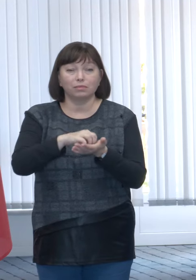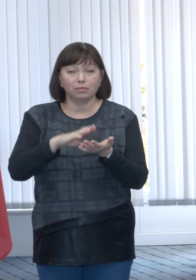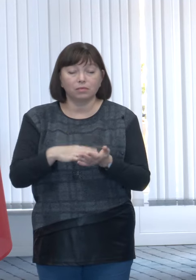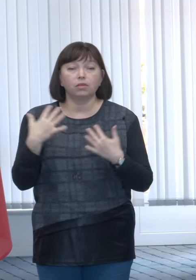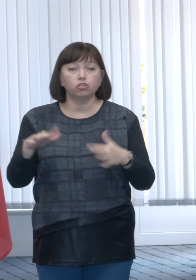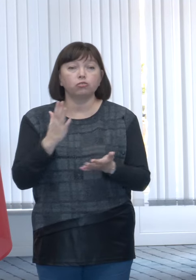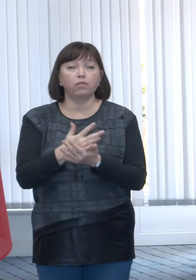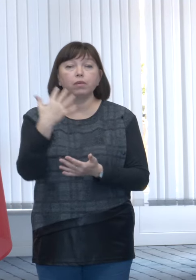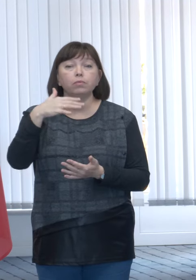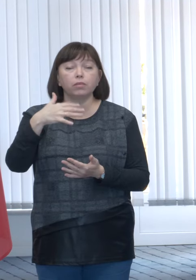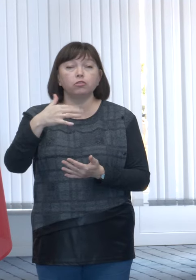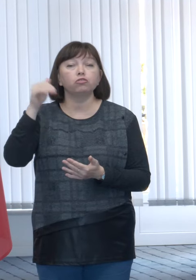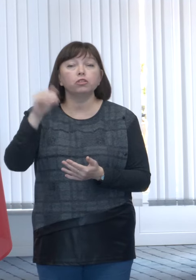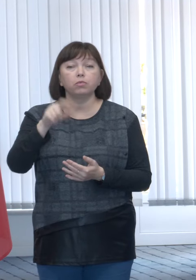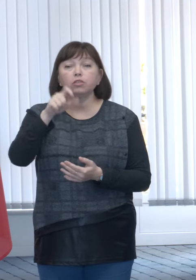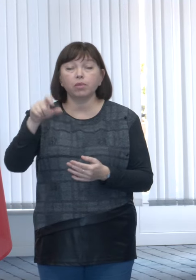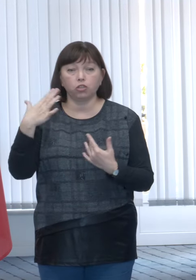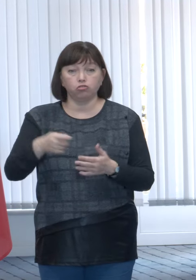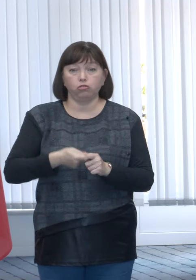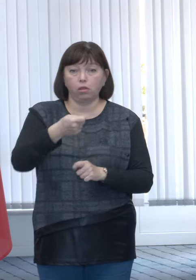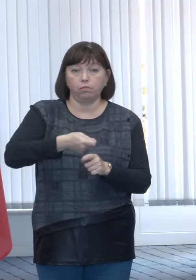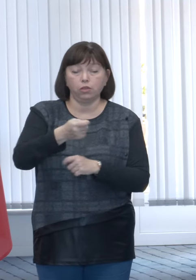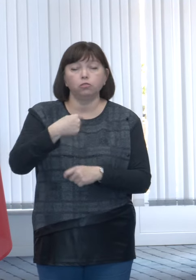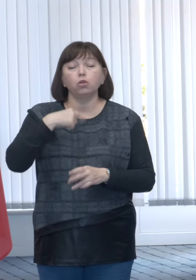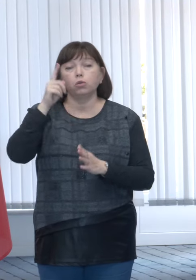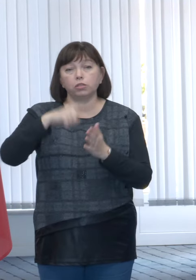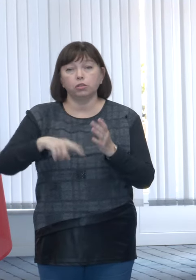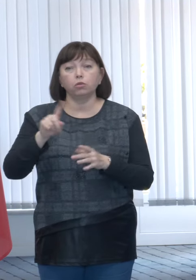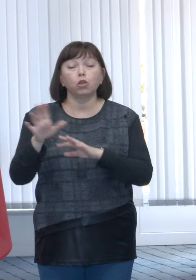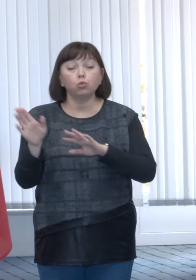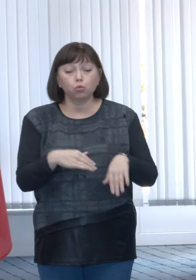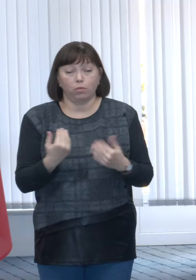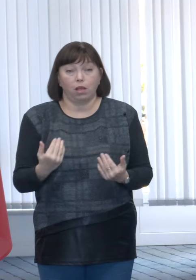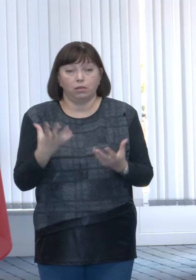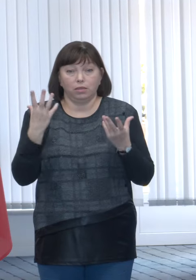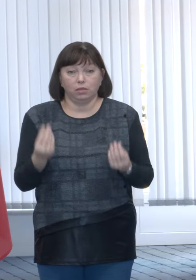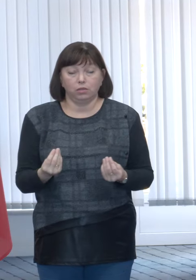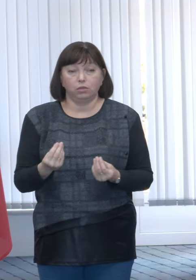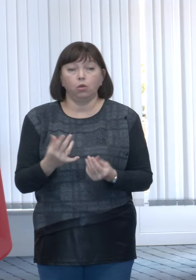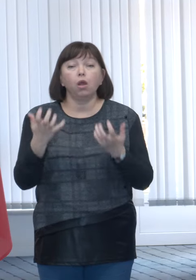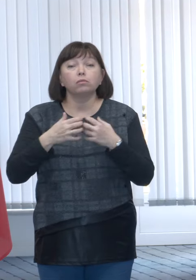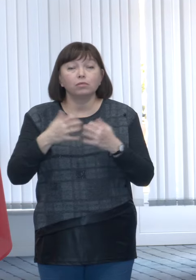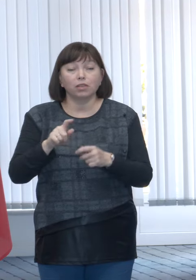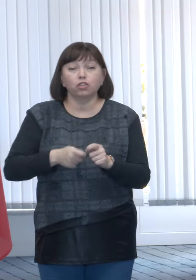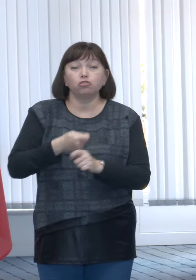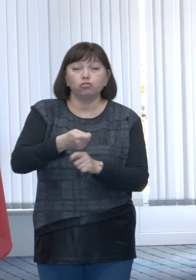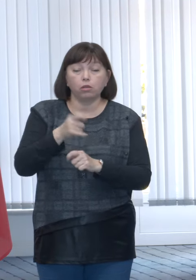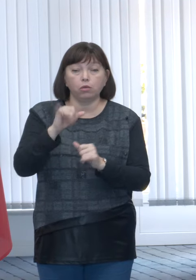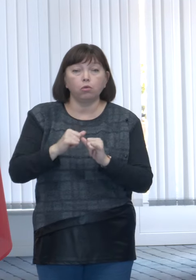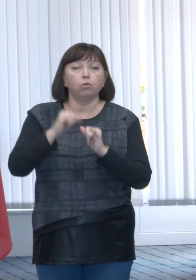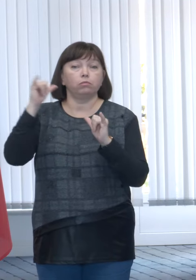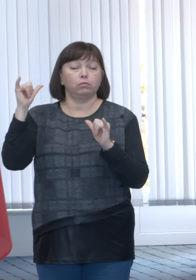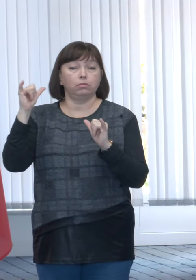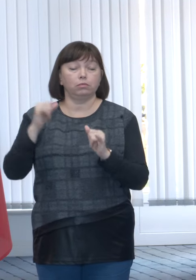peste 50.000 de cetățenii înscriși și eu sunt sigur, inclusiv, după ziua de astăzi, numărul de cereri vor crește